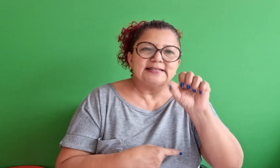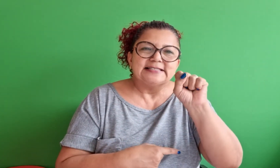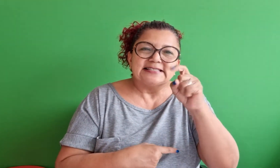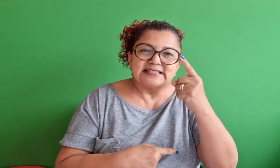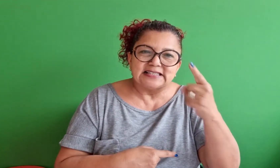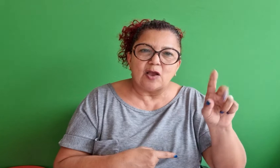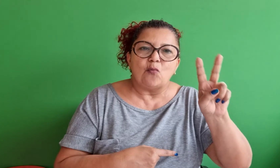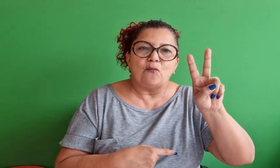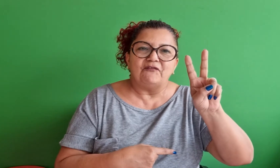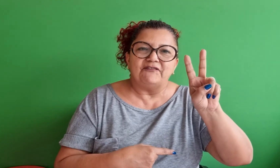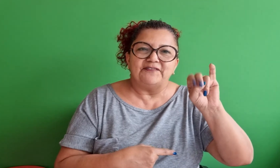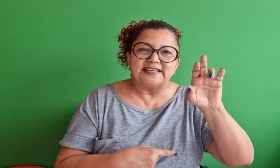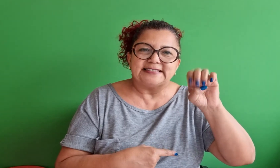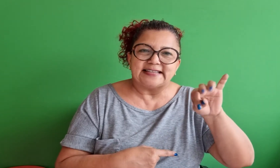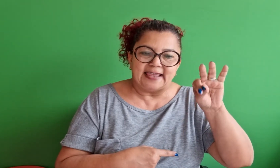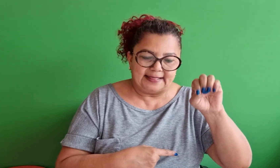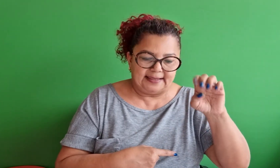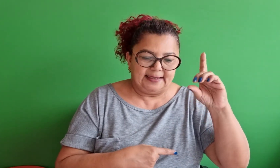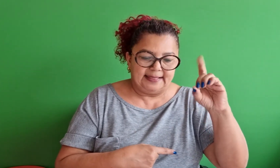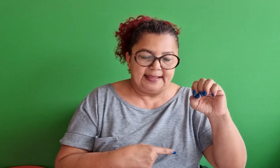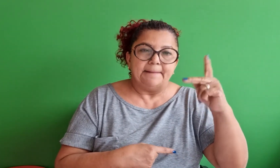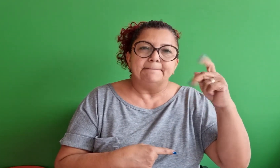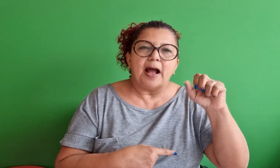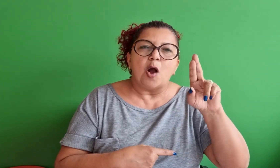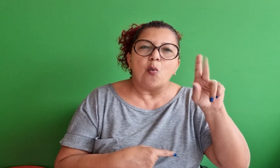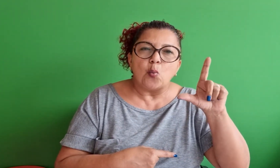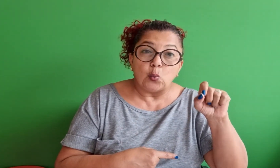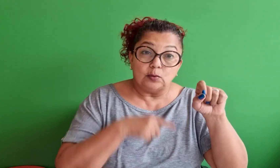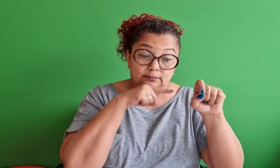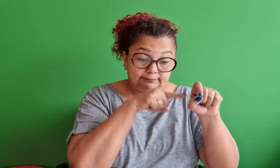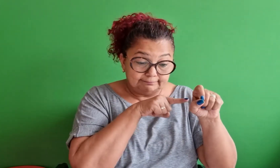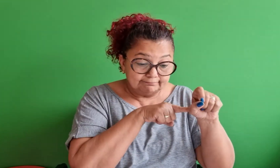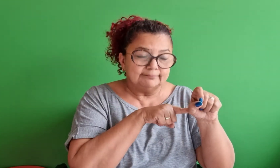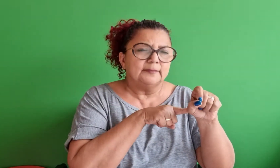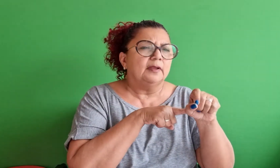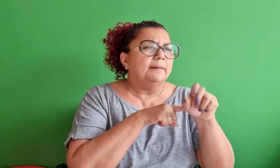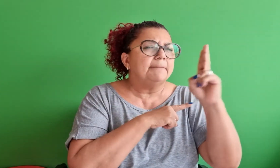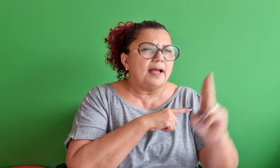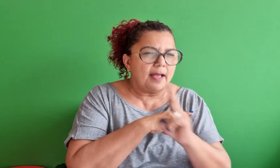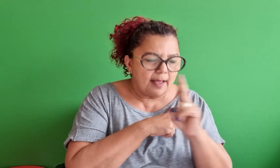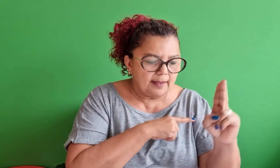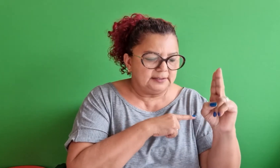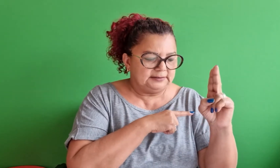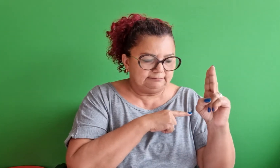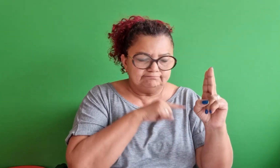por exemplo, teve São Vicente de Paulo, ele era um